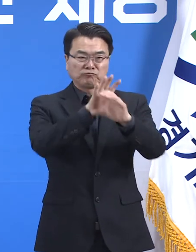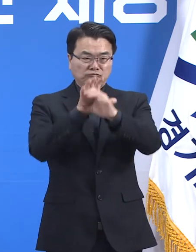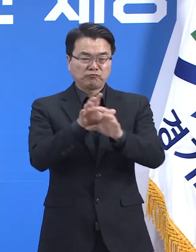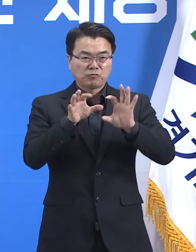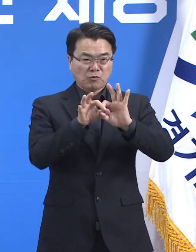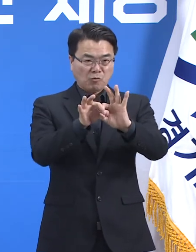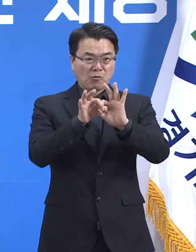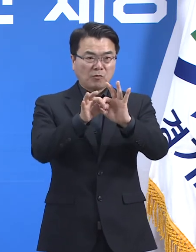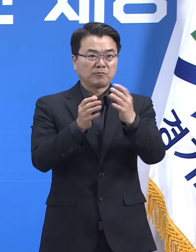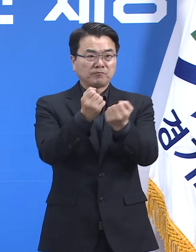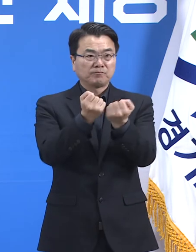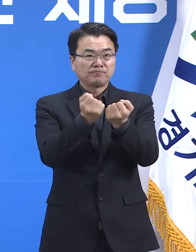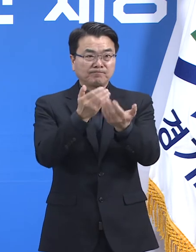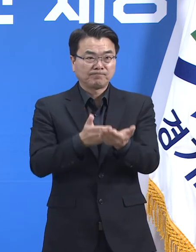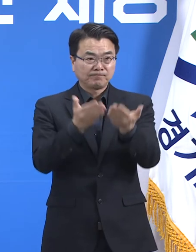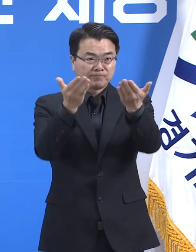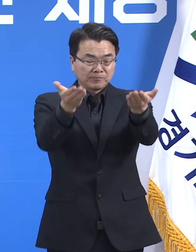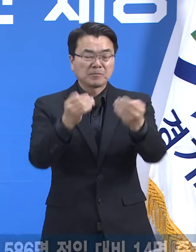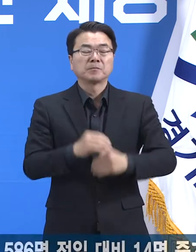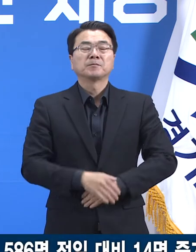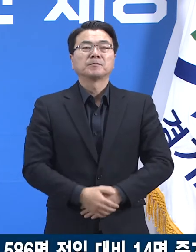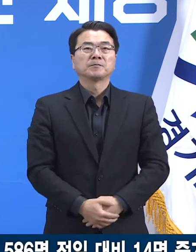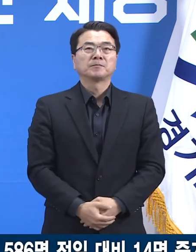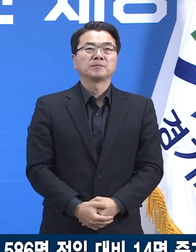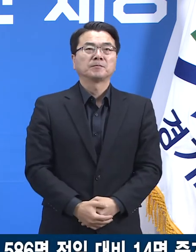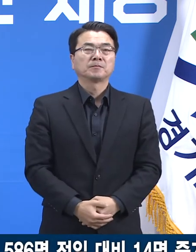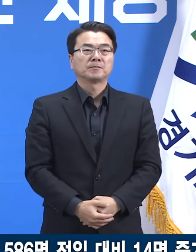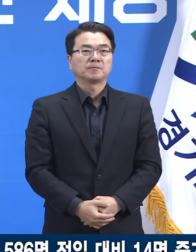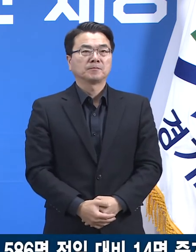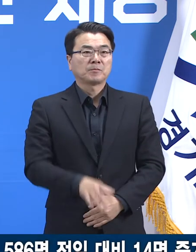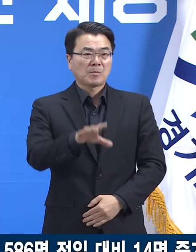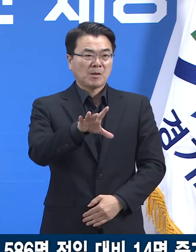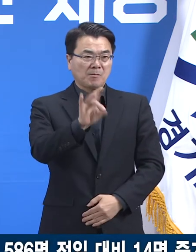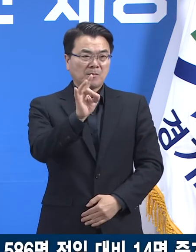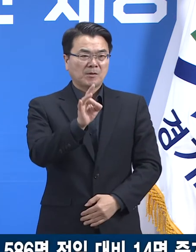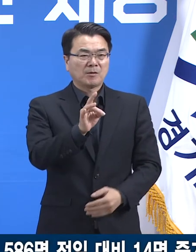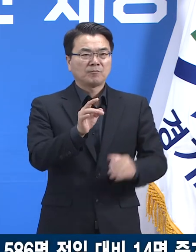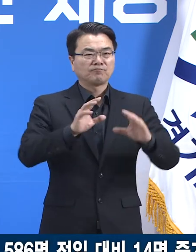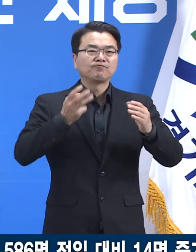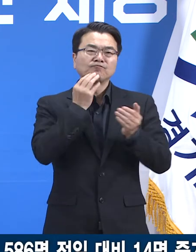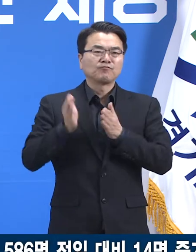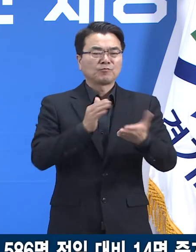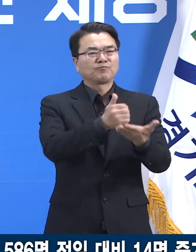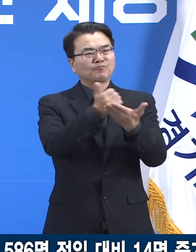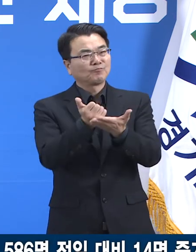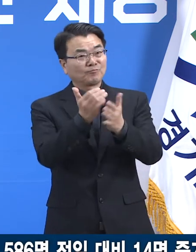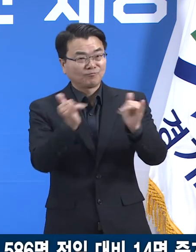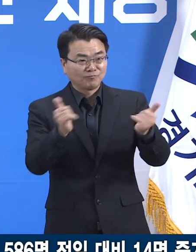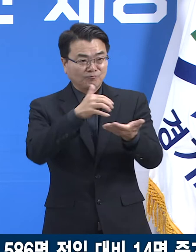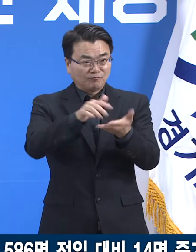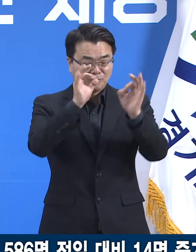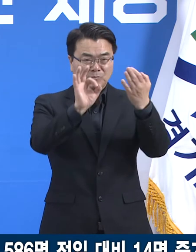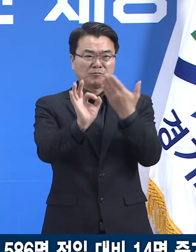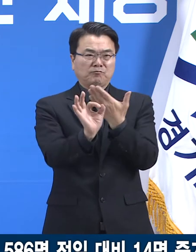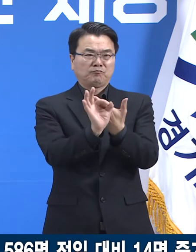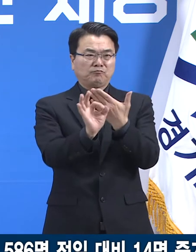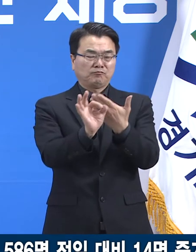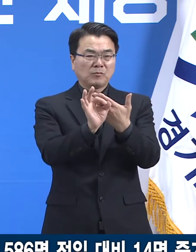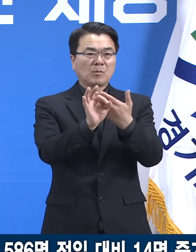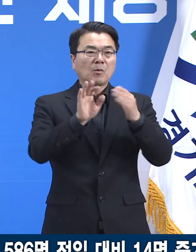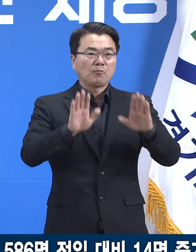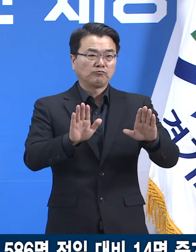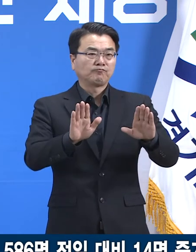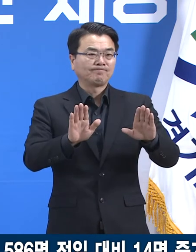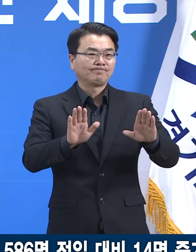대응 정례 기자회견을 시작하겠습니다. 먼저 경기도 사망자 현황입니다. 12월 21일 0시 기준